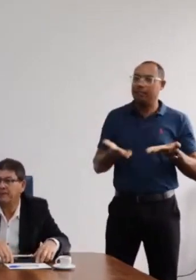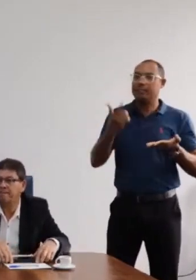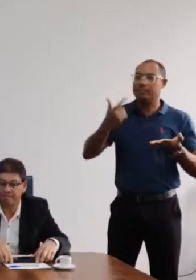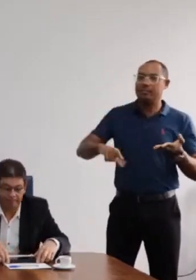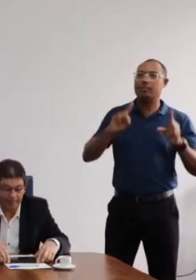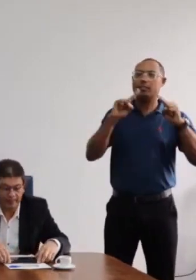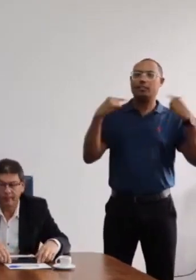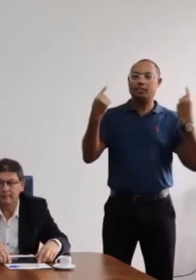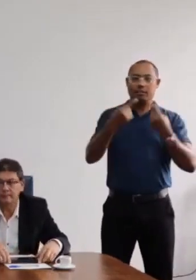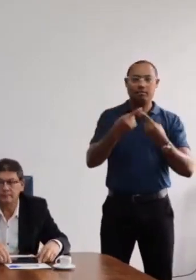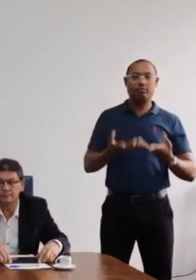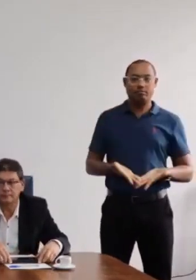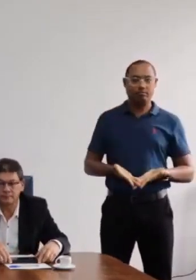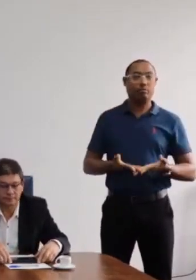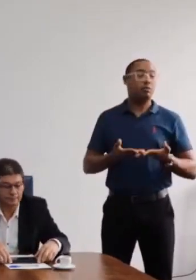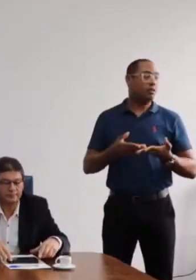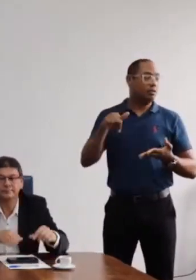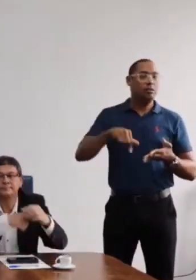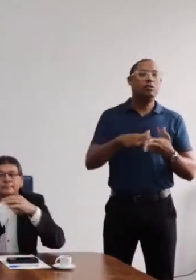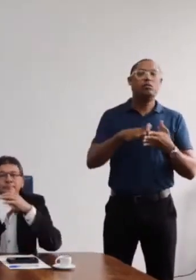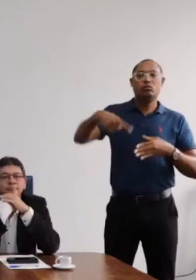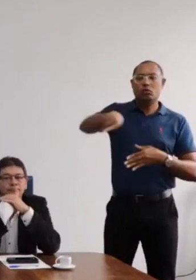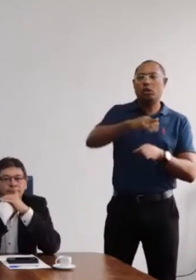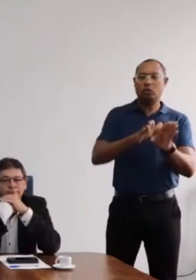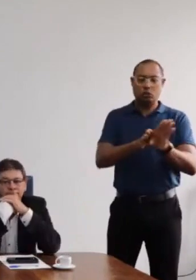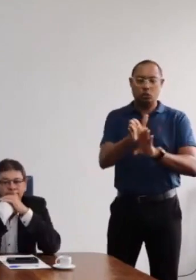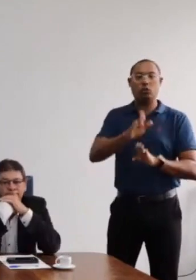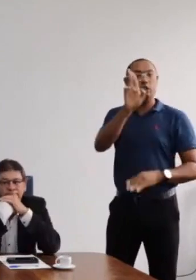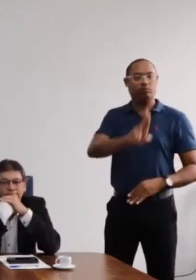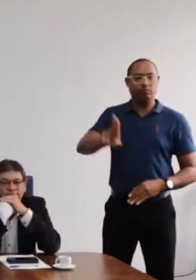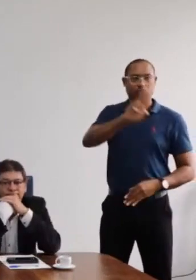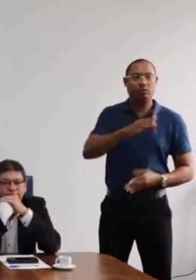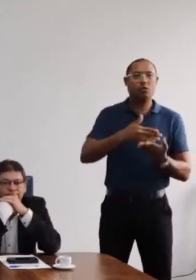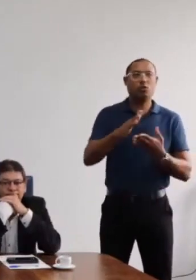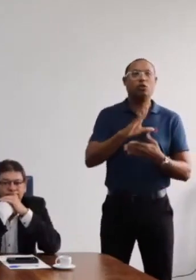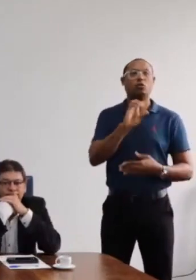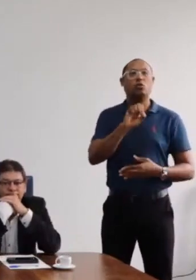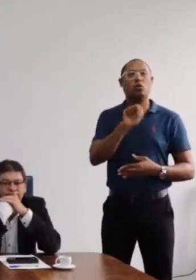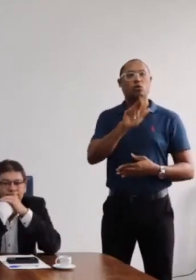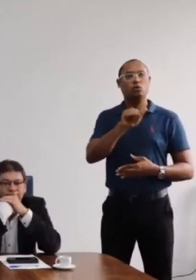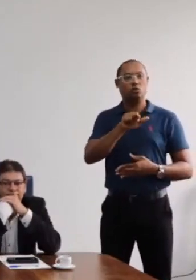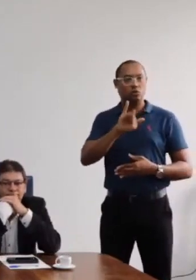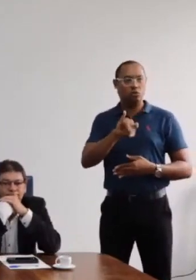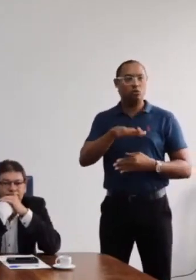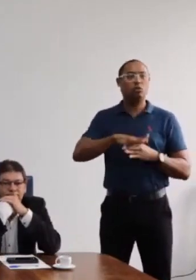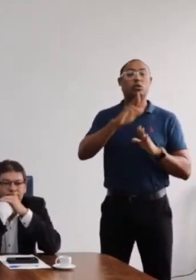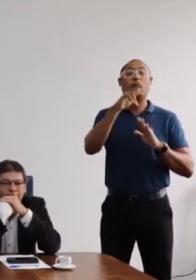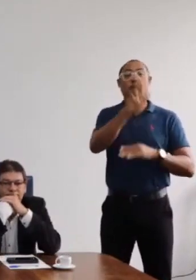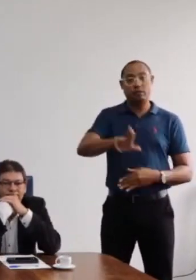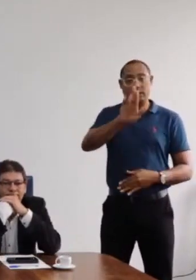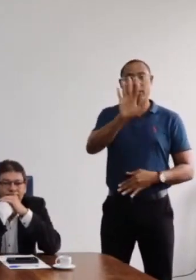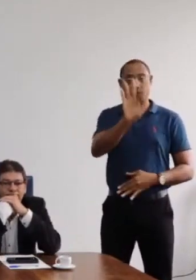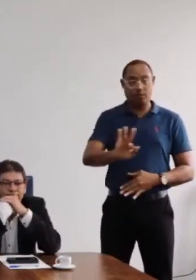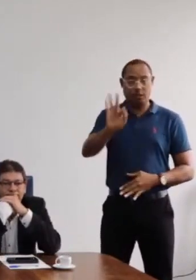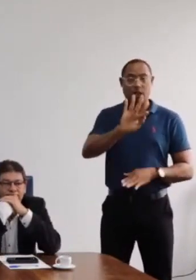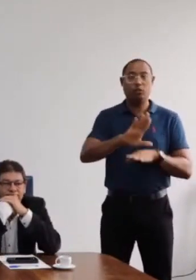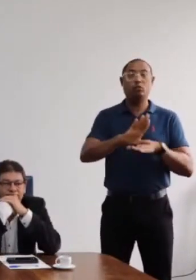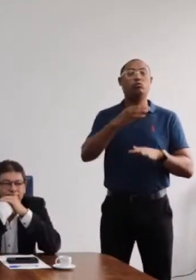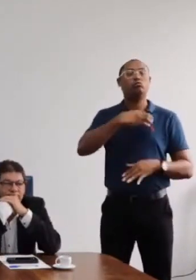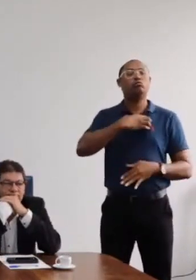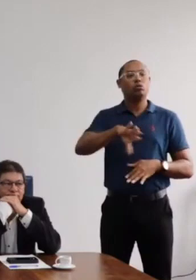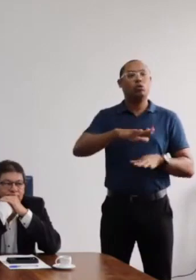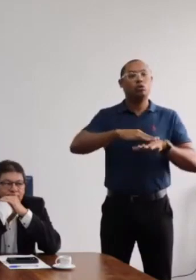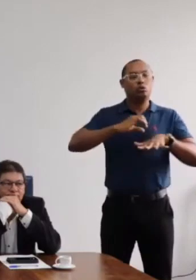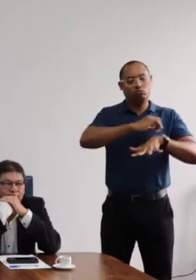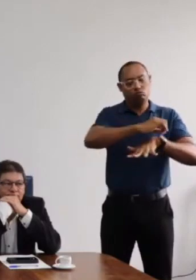reunião extraordinária do nosso Conselho Universitário, Consune, da Universidade Federal do Reconto da Bahia, de hoje, dia